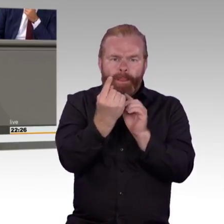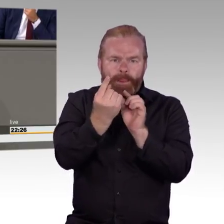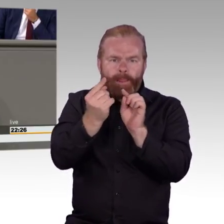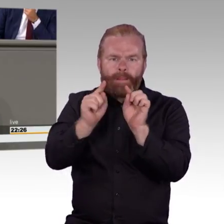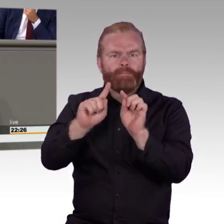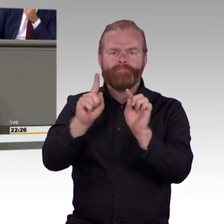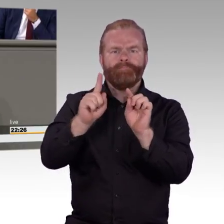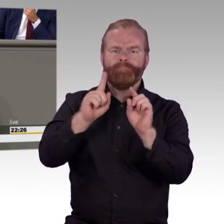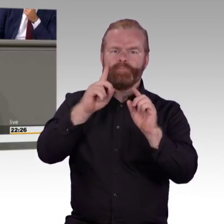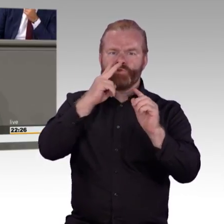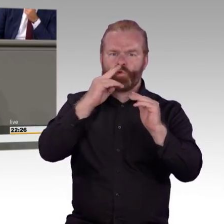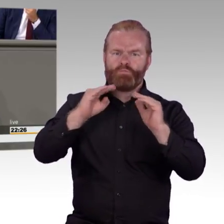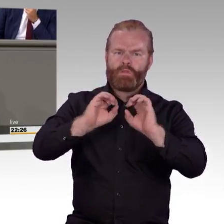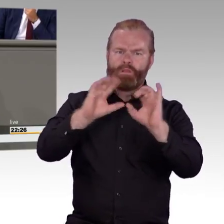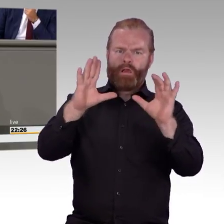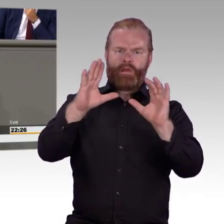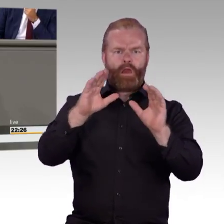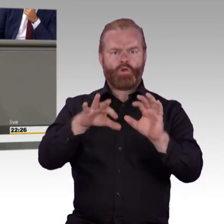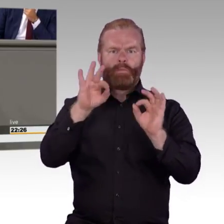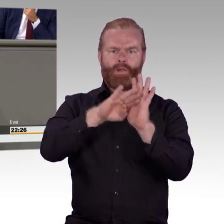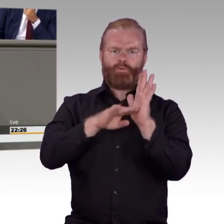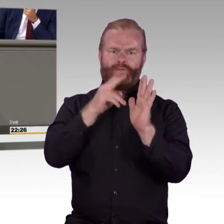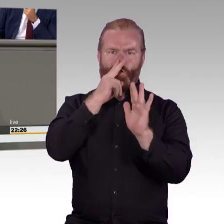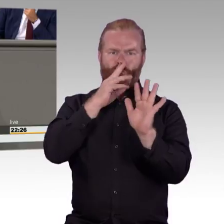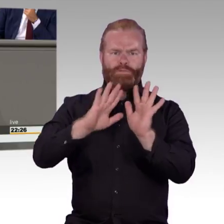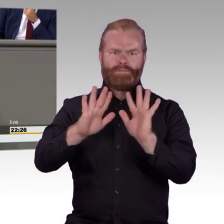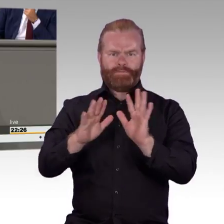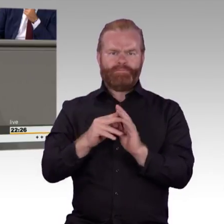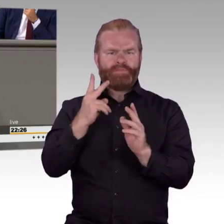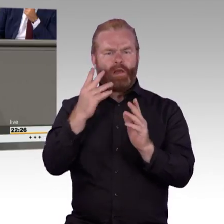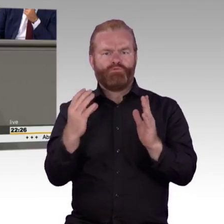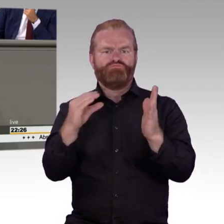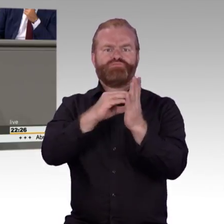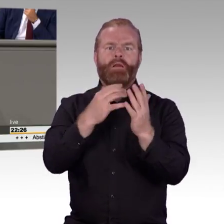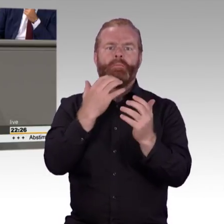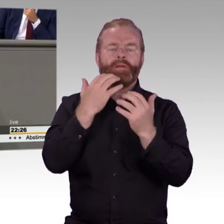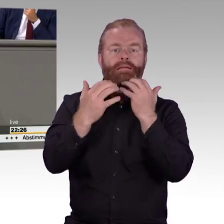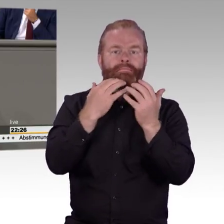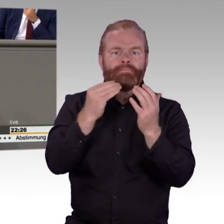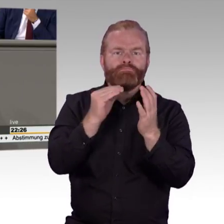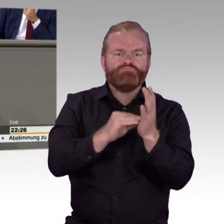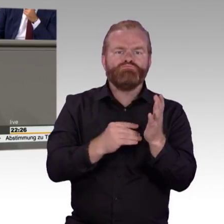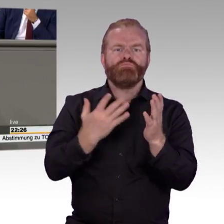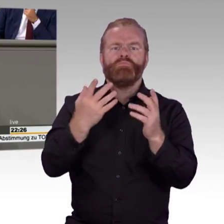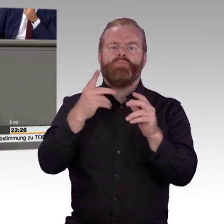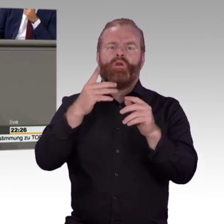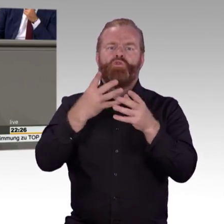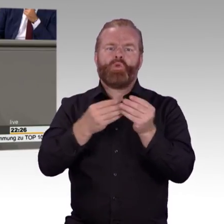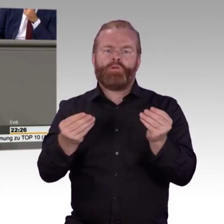Weg aus unserer Sicht. Dieses Gesetz, das heute vorliegt, ist mehr als das, was die Europäische Union mit